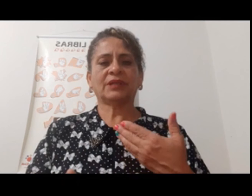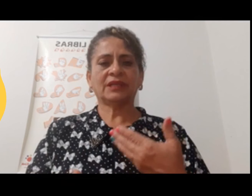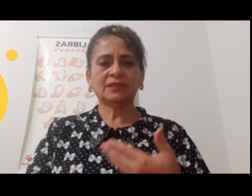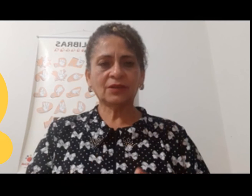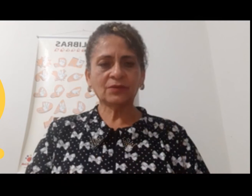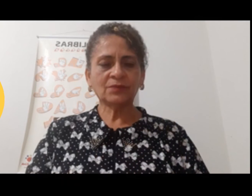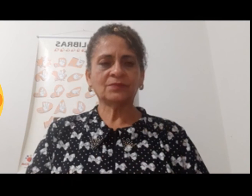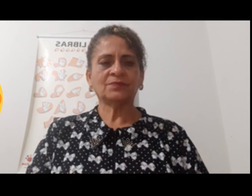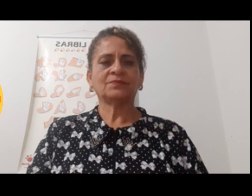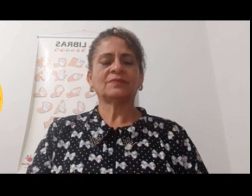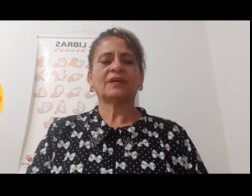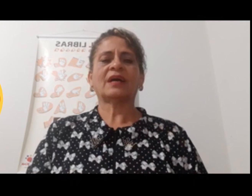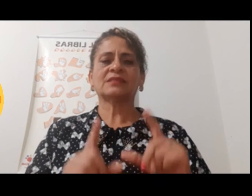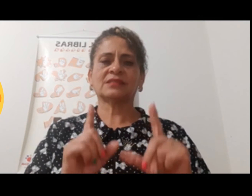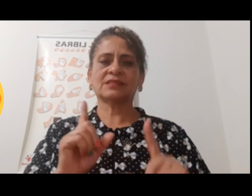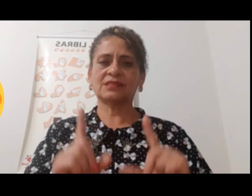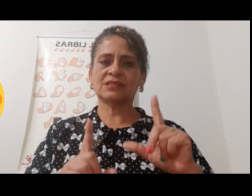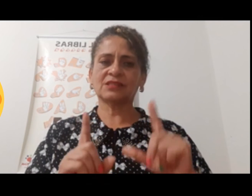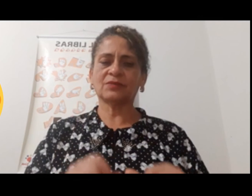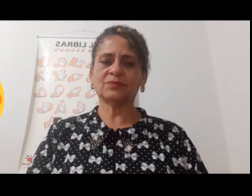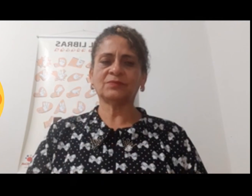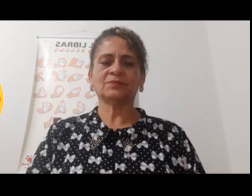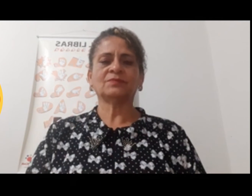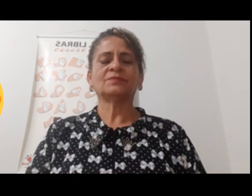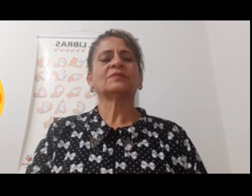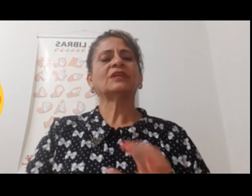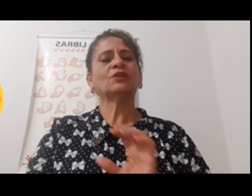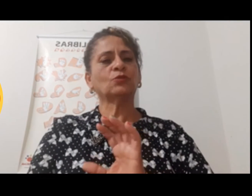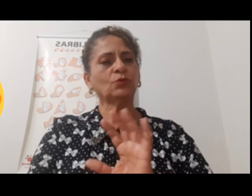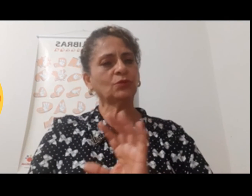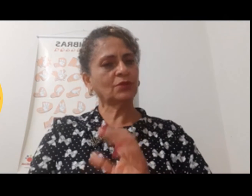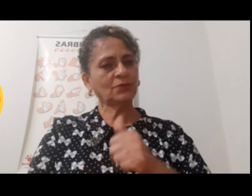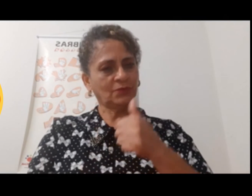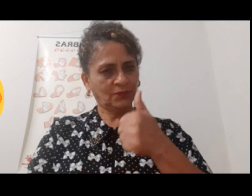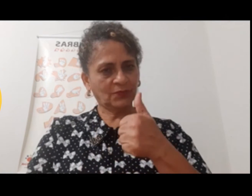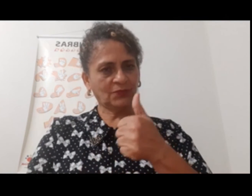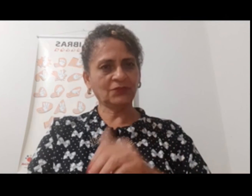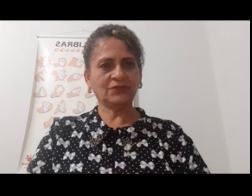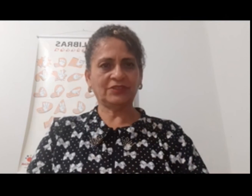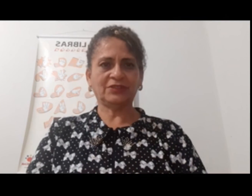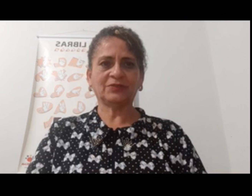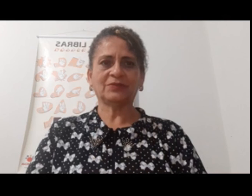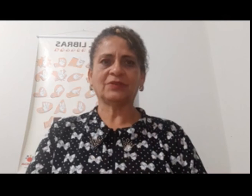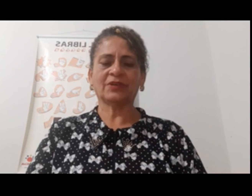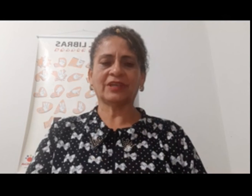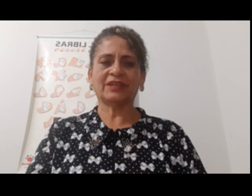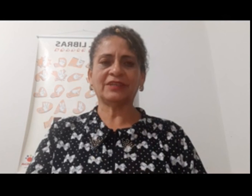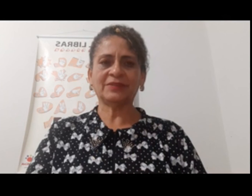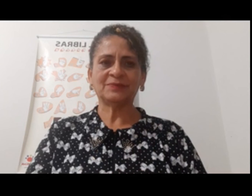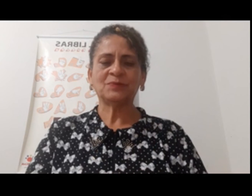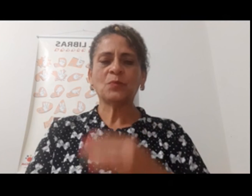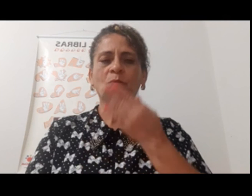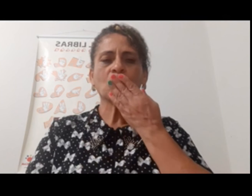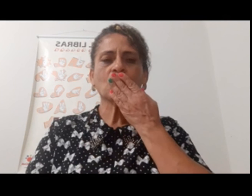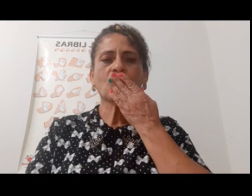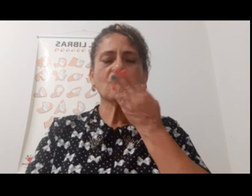Aprendam. Assistam. E curtam. O vídeo. Ok?